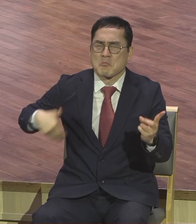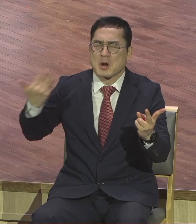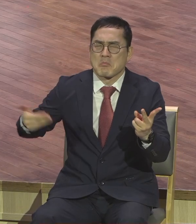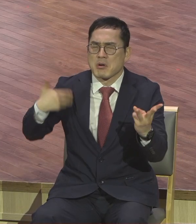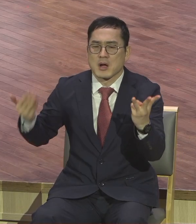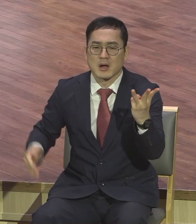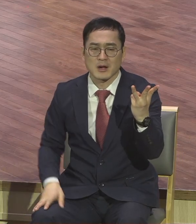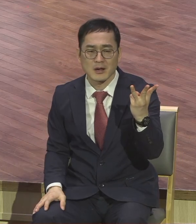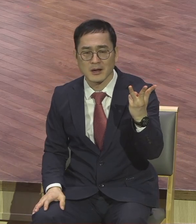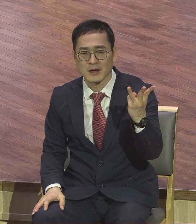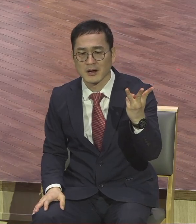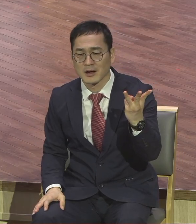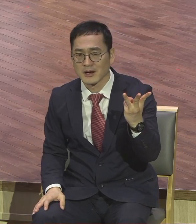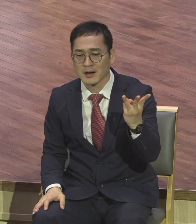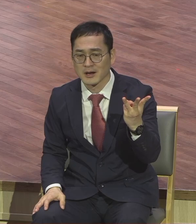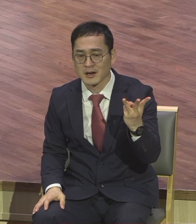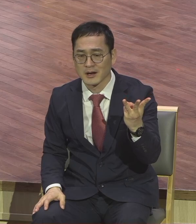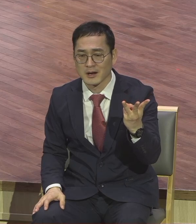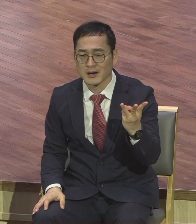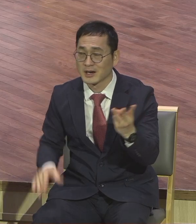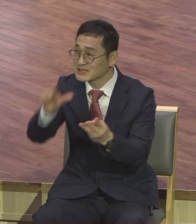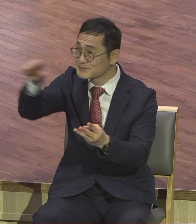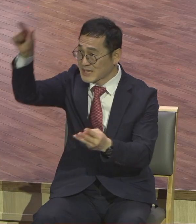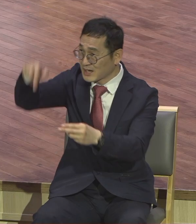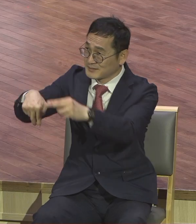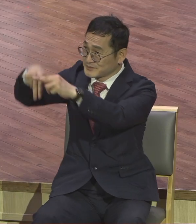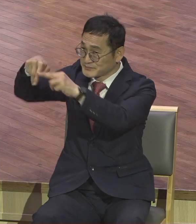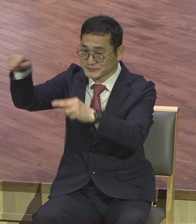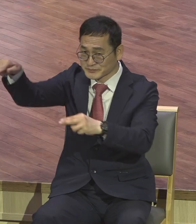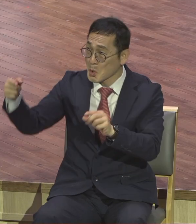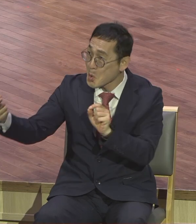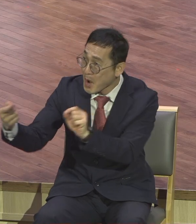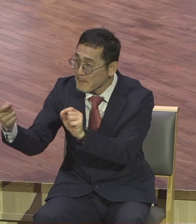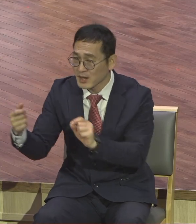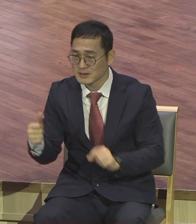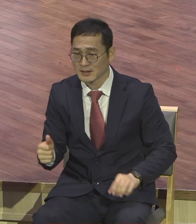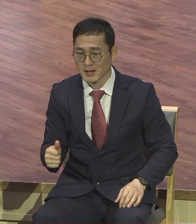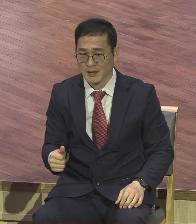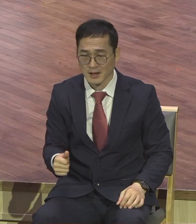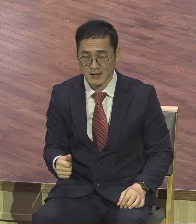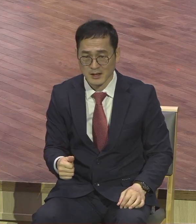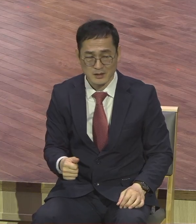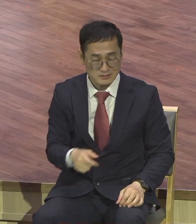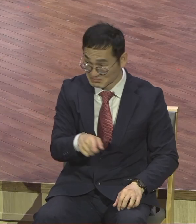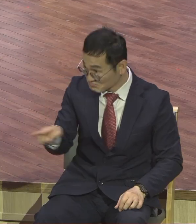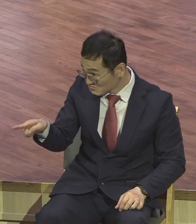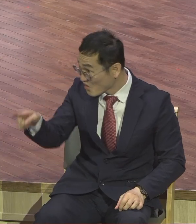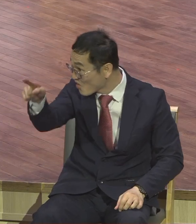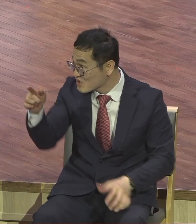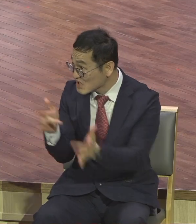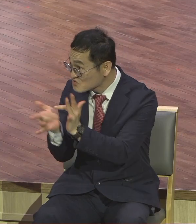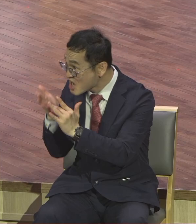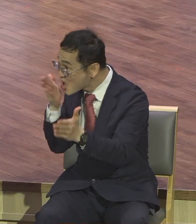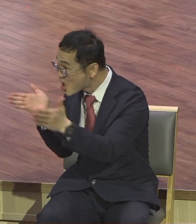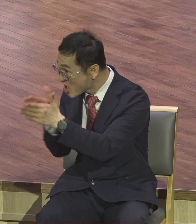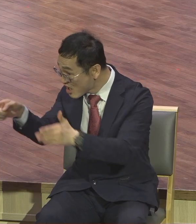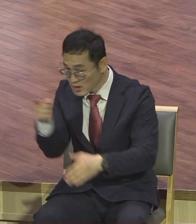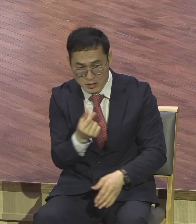예수님 25 바로 옆에서 배신을 하고 눈이 마주칠 정도로 배신을